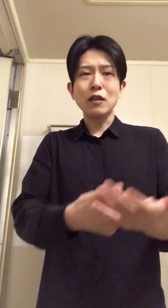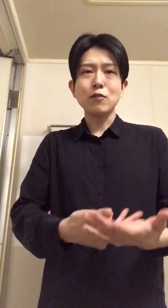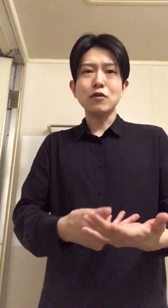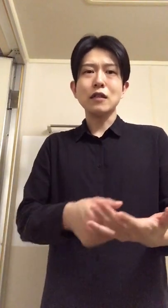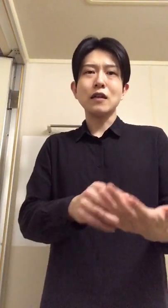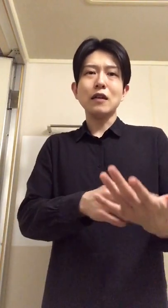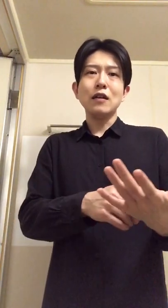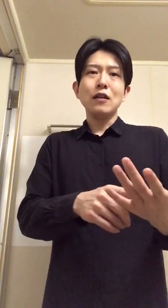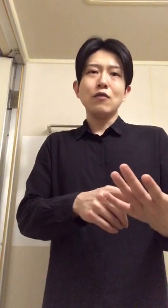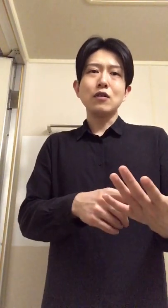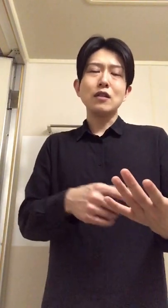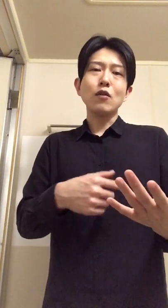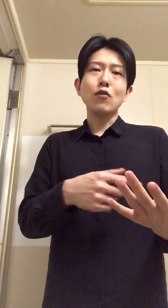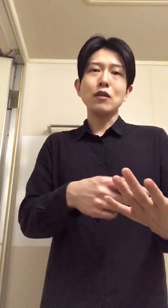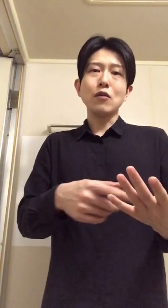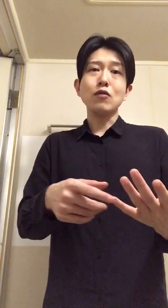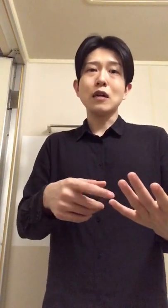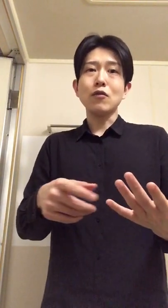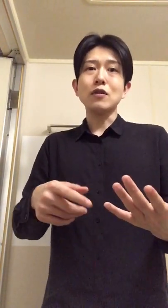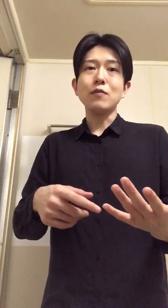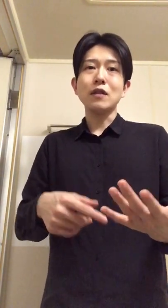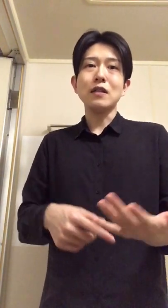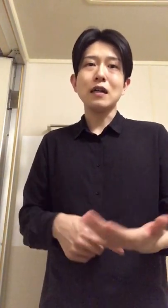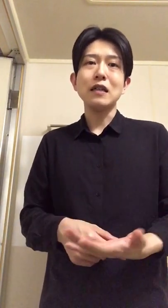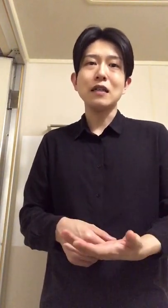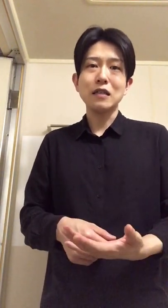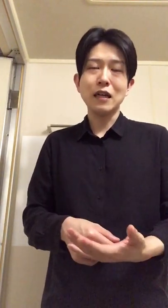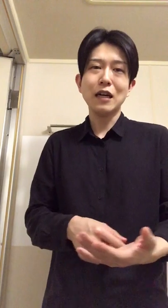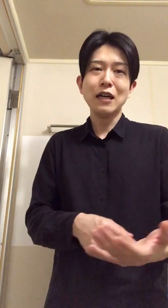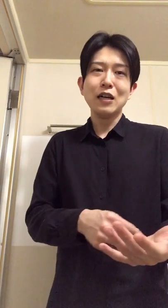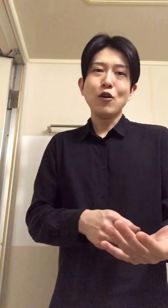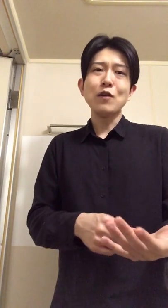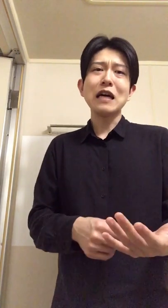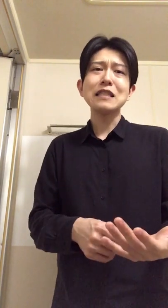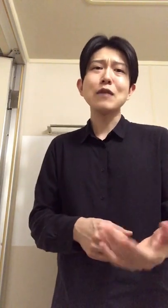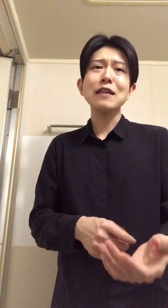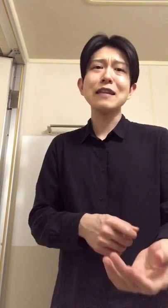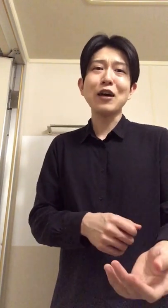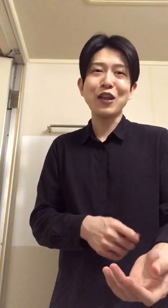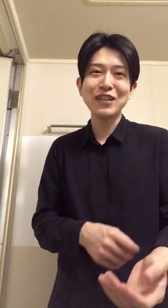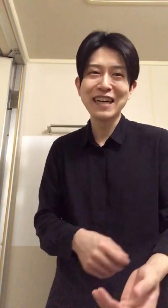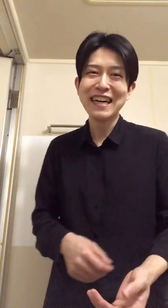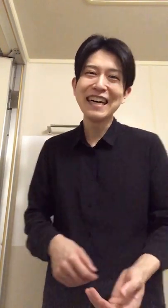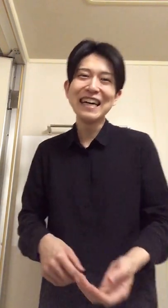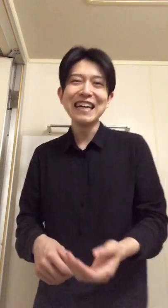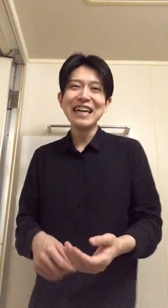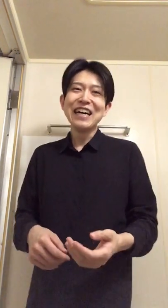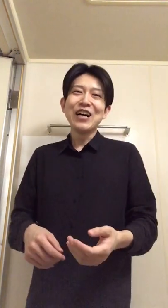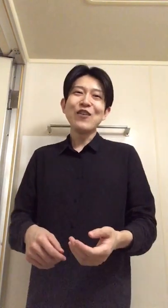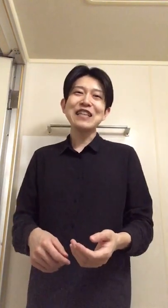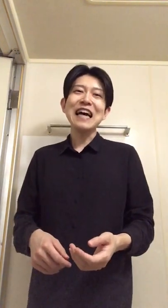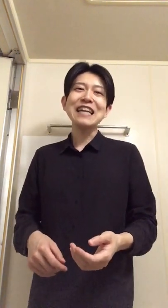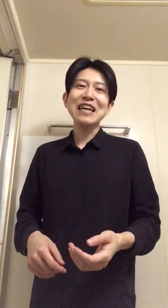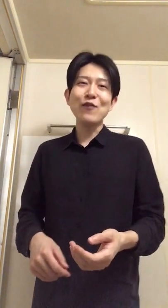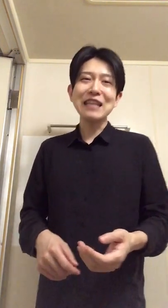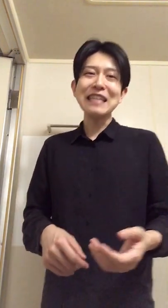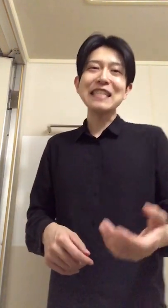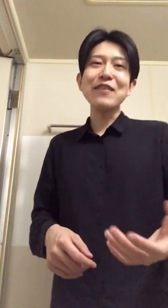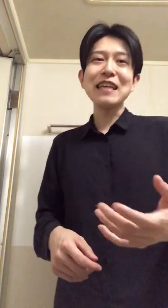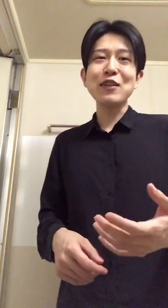とかでもさなんか私はこうでこうだこうだみたいな書いてあってさお前何様なんだよってさお前誰だよお前何様なんだ